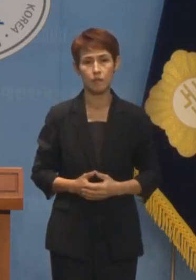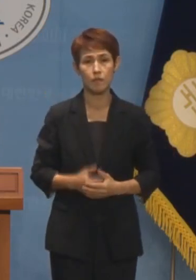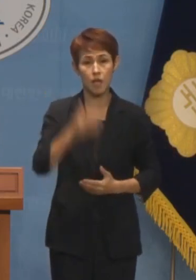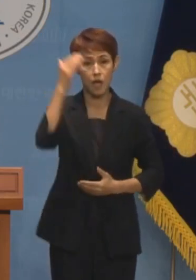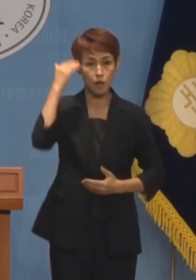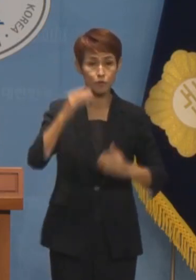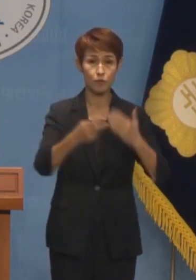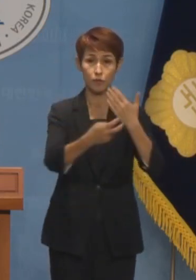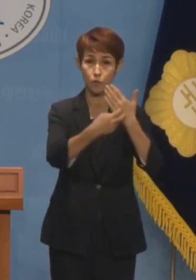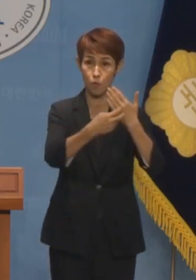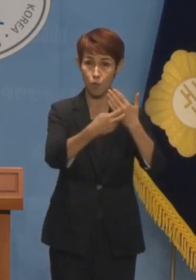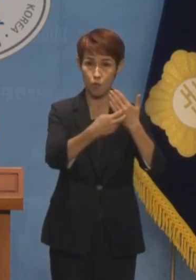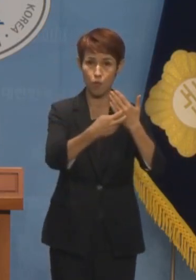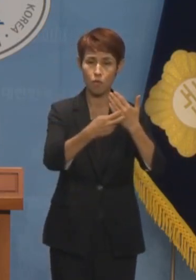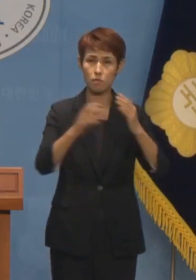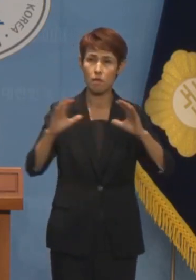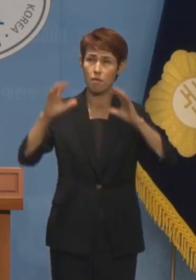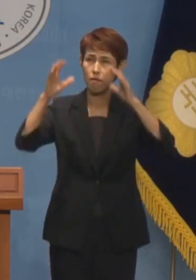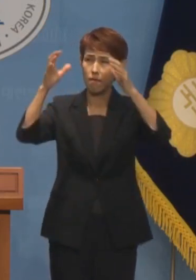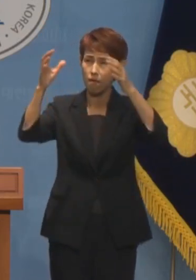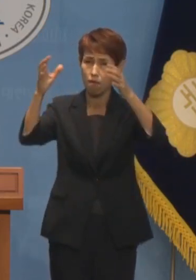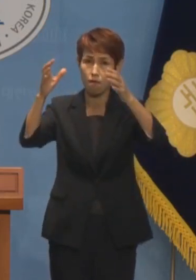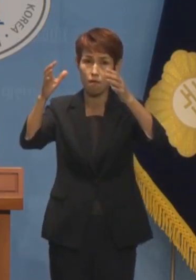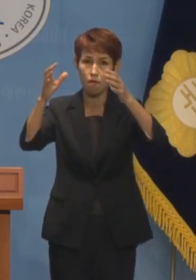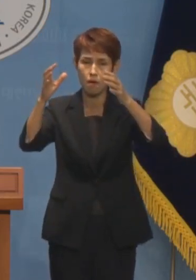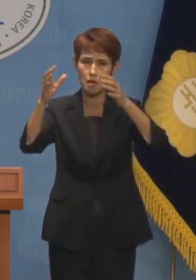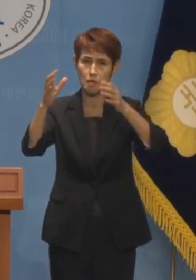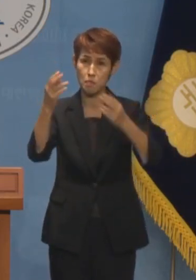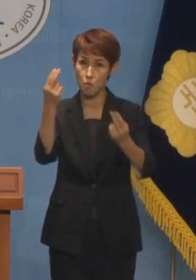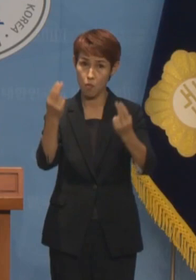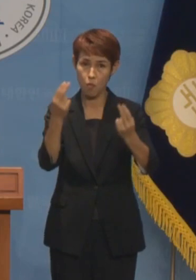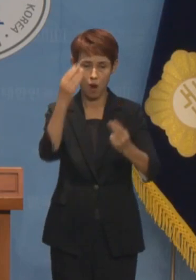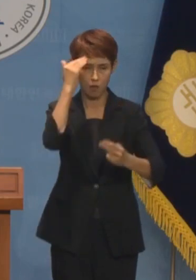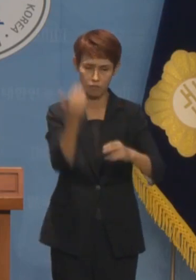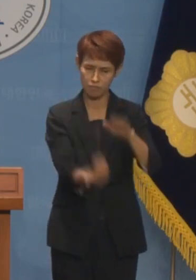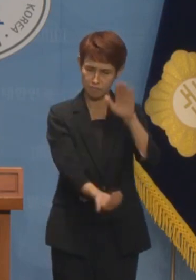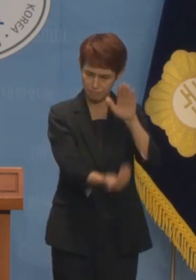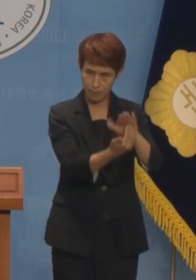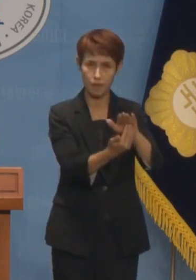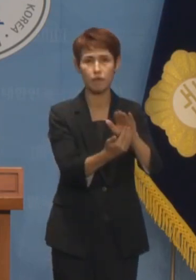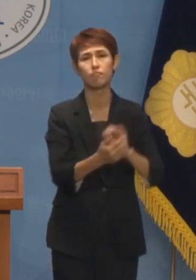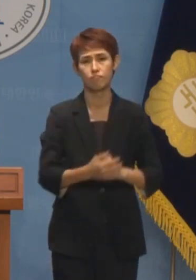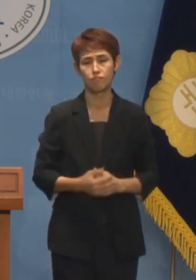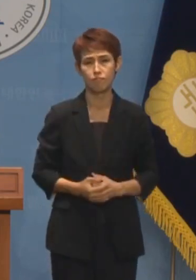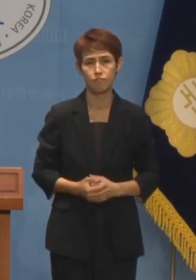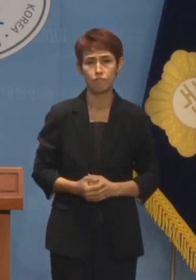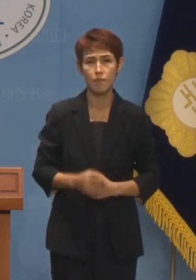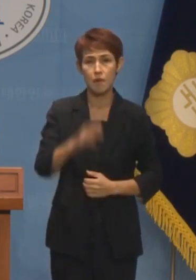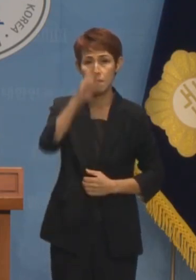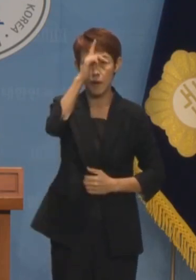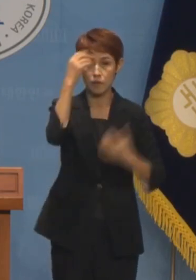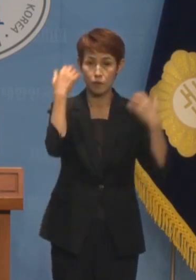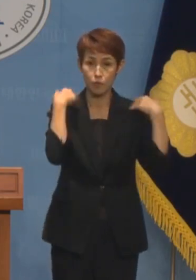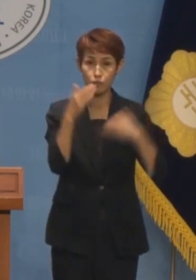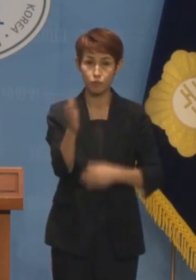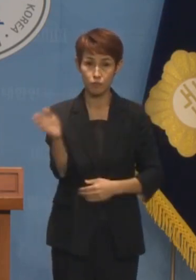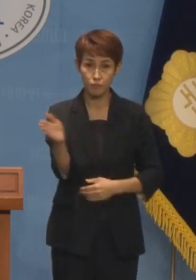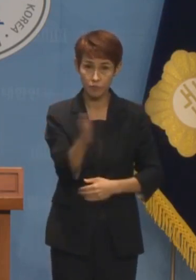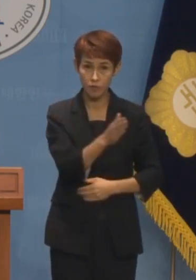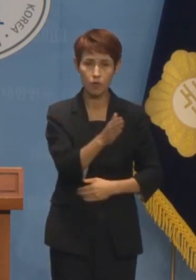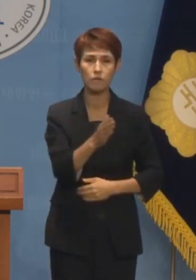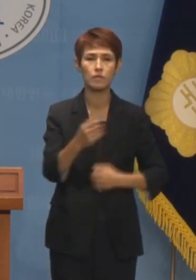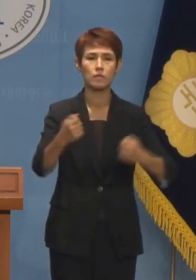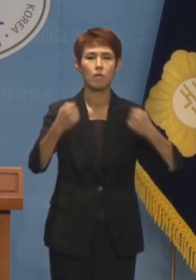어디에서도 찾아볼 수 없을 정도로 뛰어난 시스템을 유지해왔습니다 박정희 정부부터 시작된